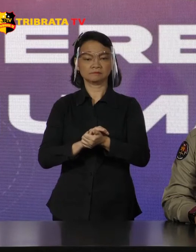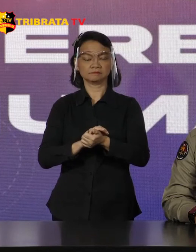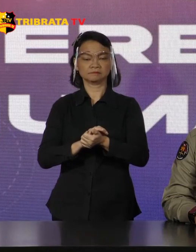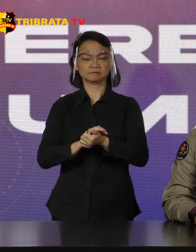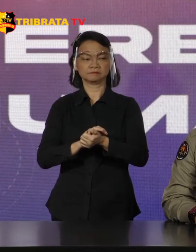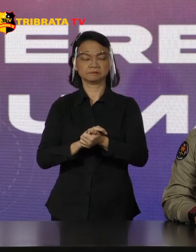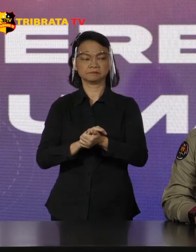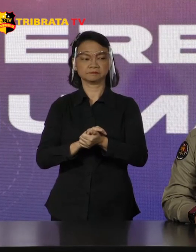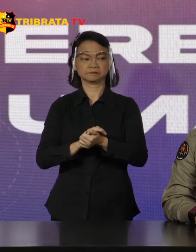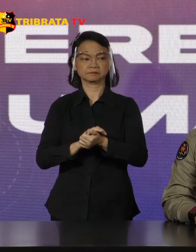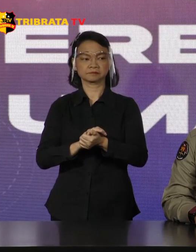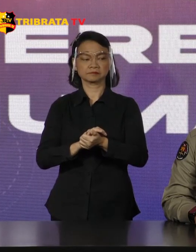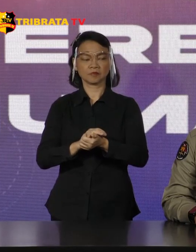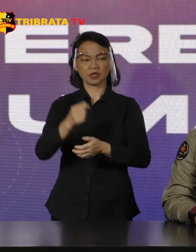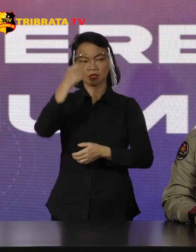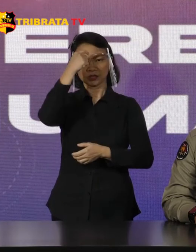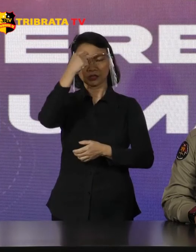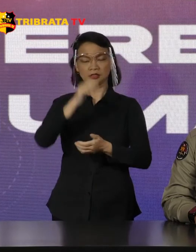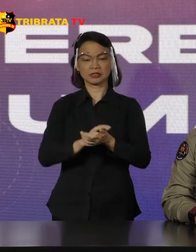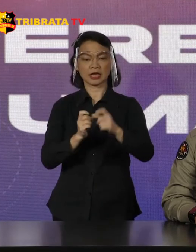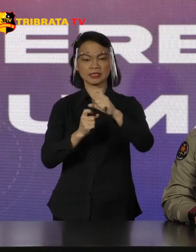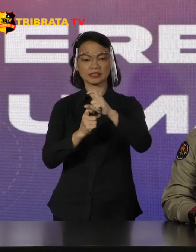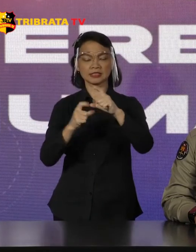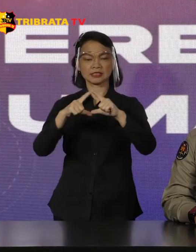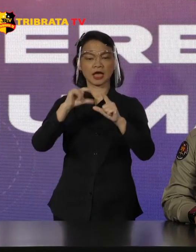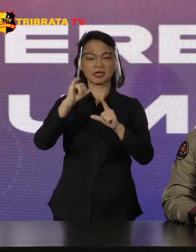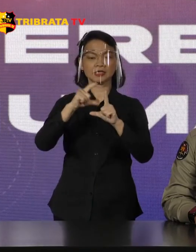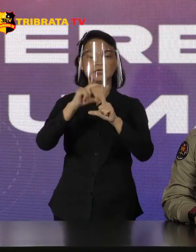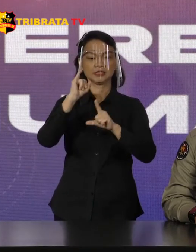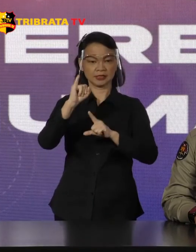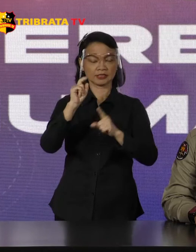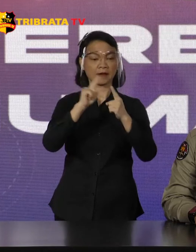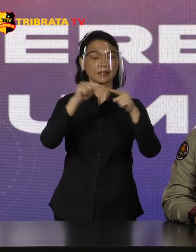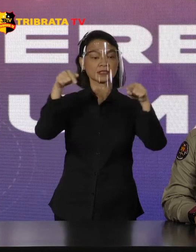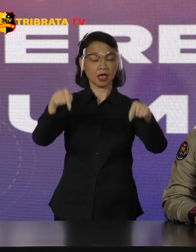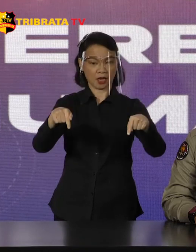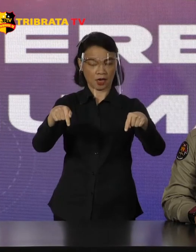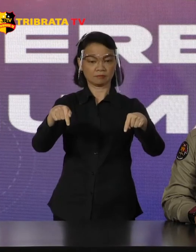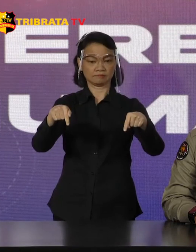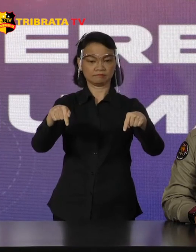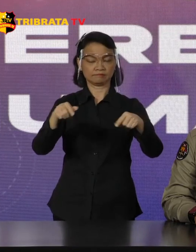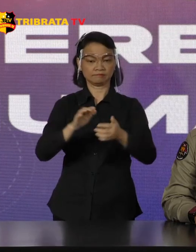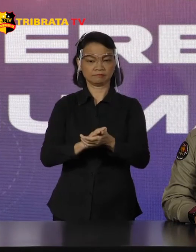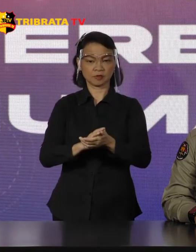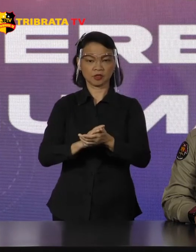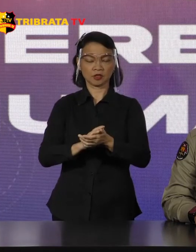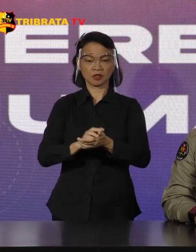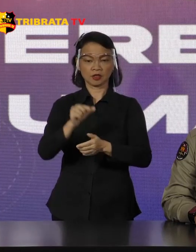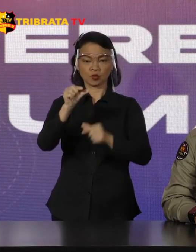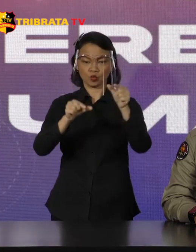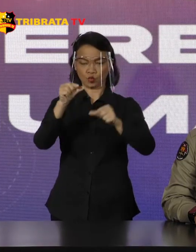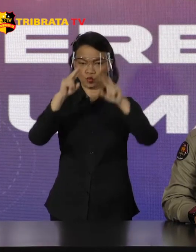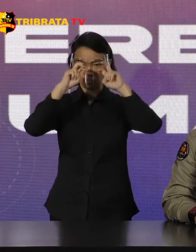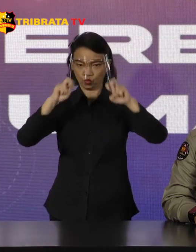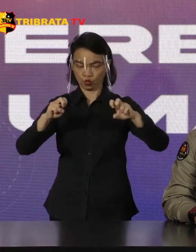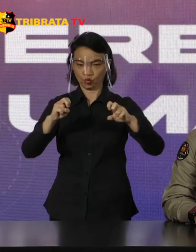tersangka zaim sahidi Sampai saat ini tentunya penyidik telah menerima